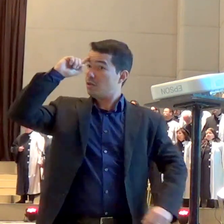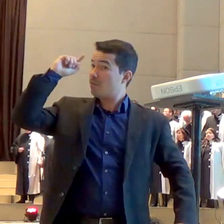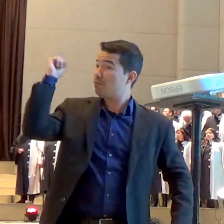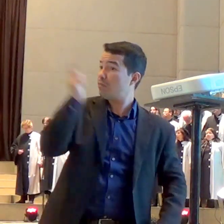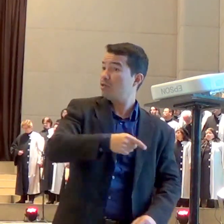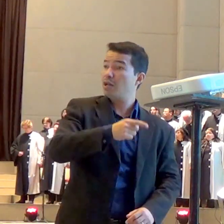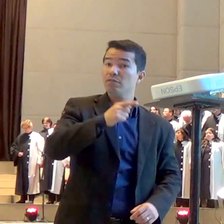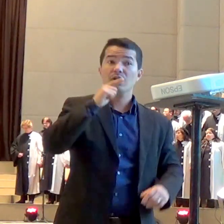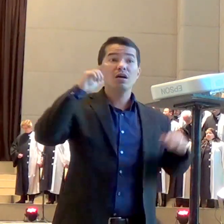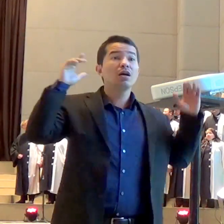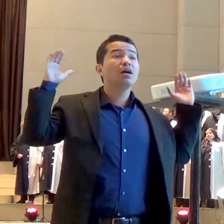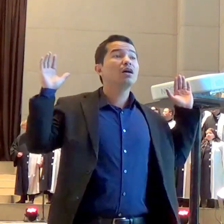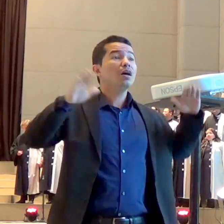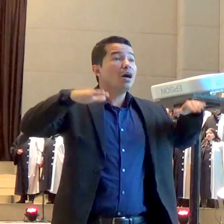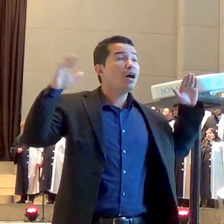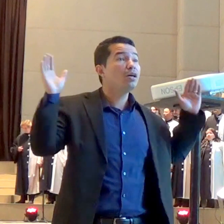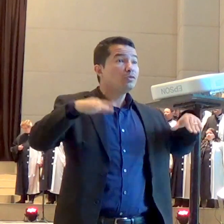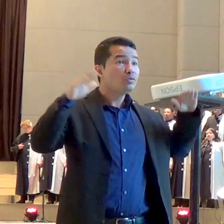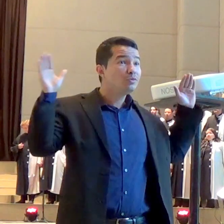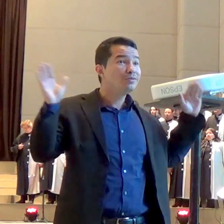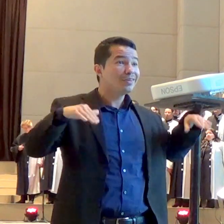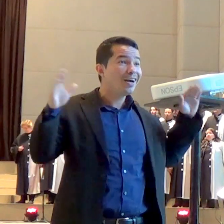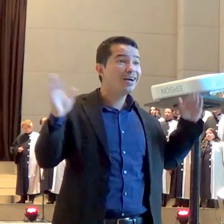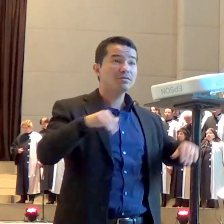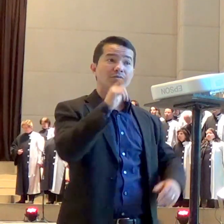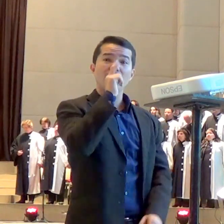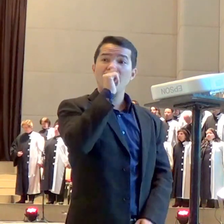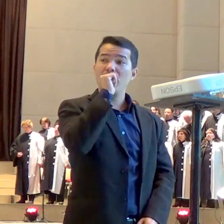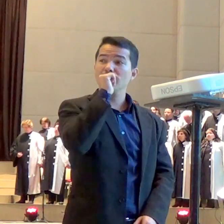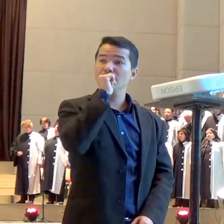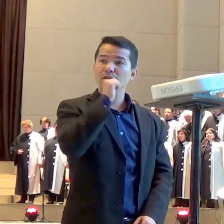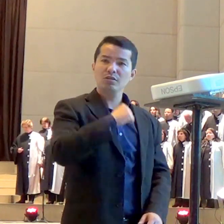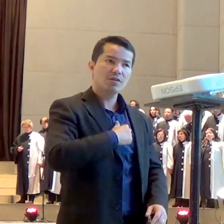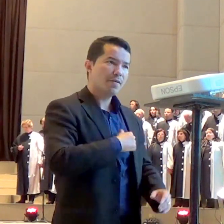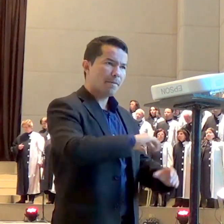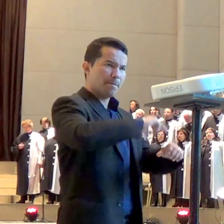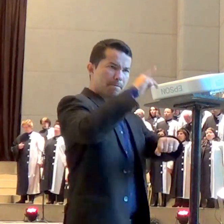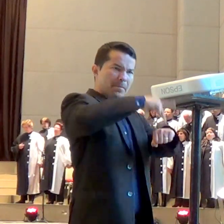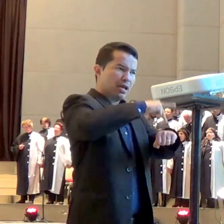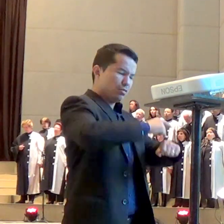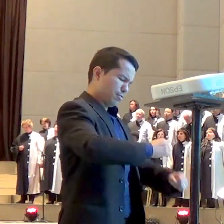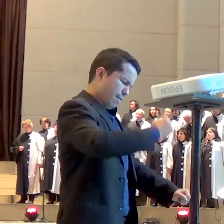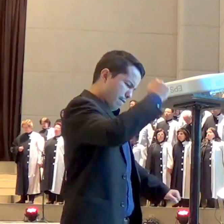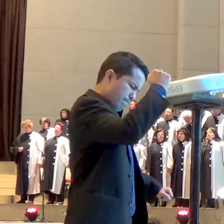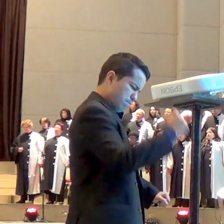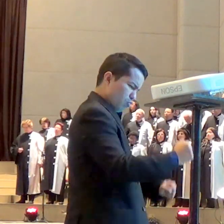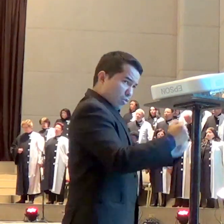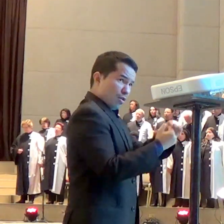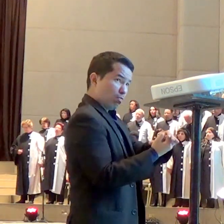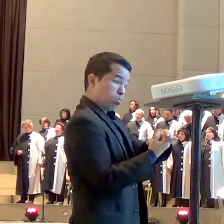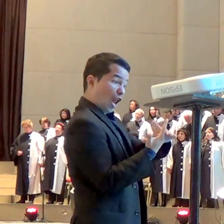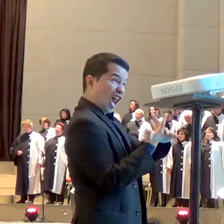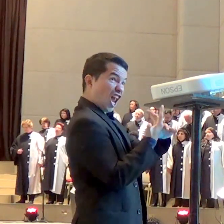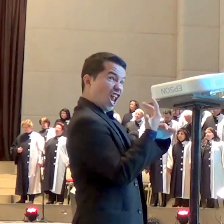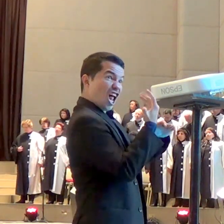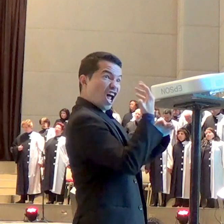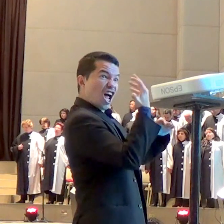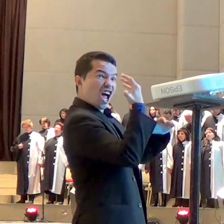ter água para o seu povo não sei eu sei que Deus quer responder a sua oração